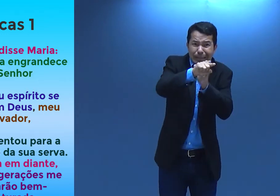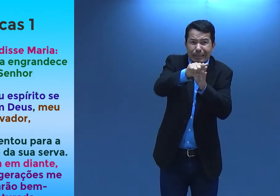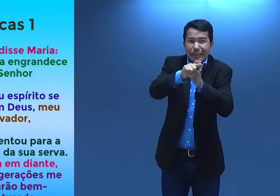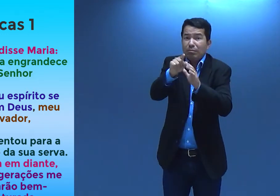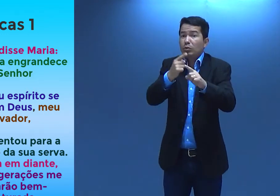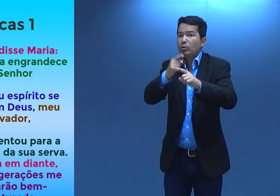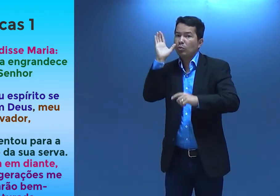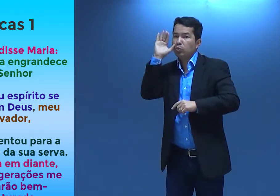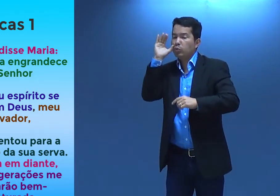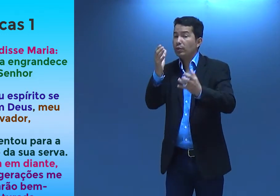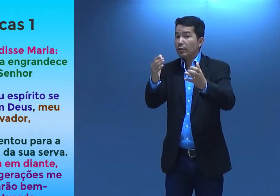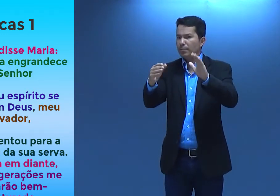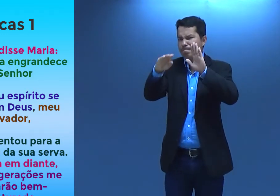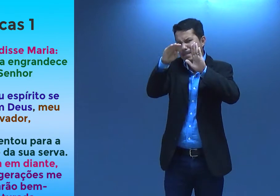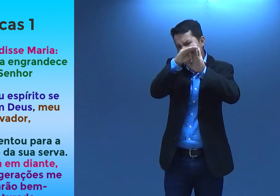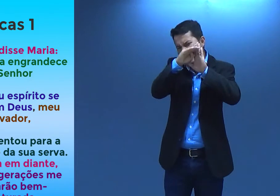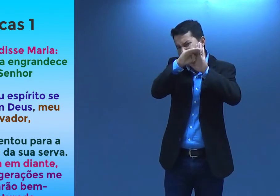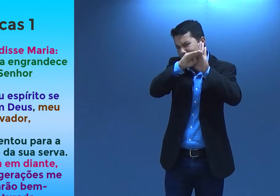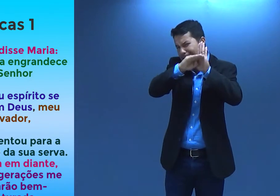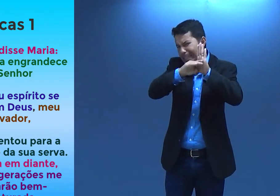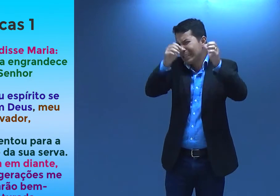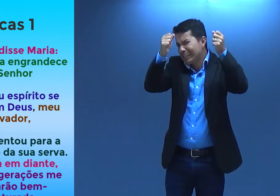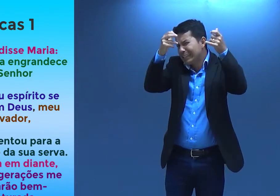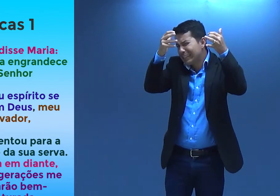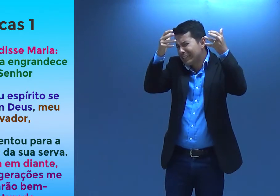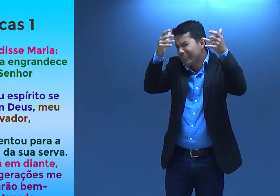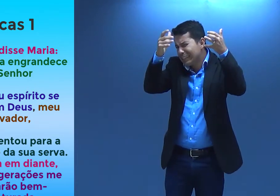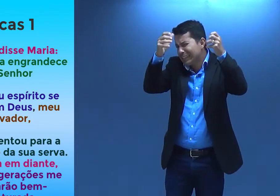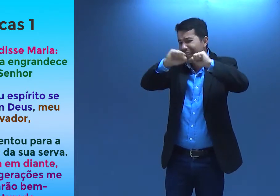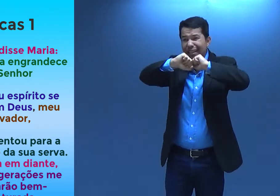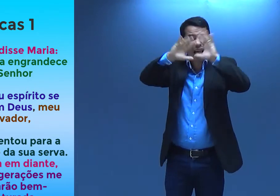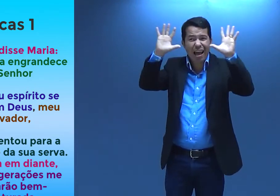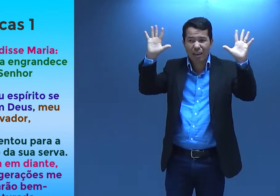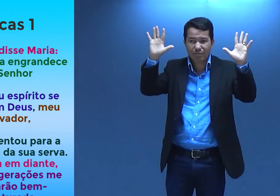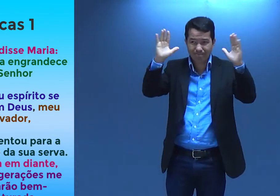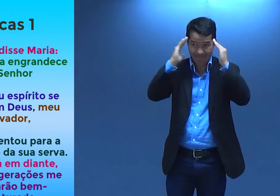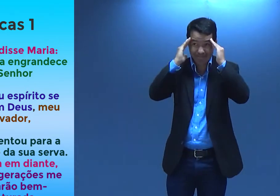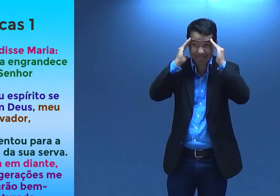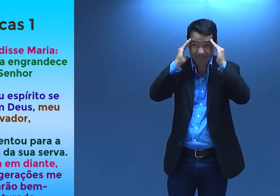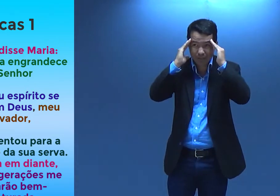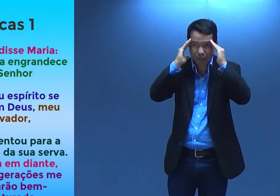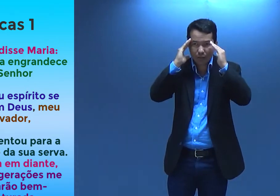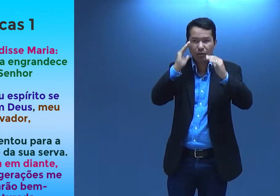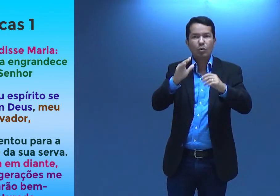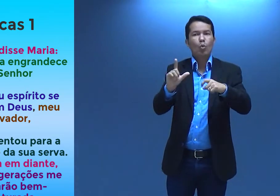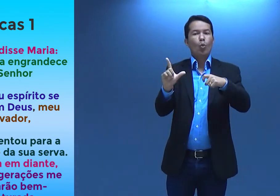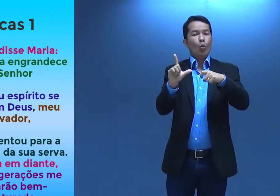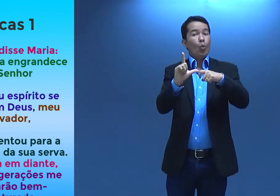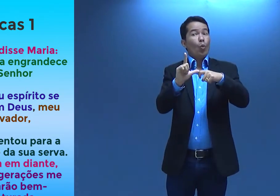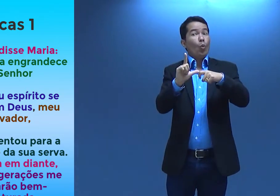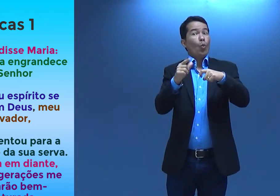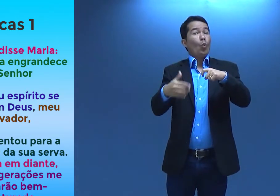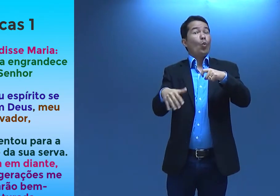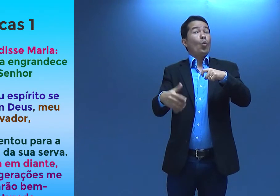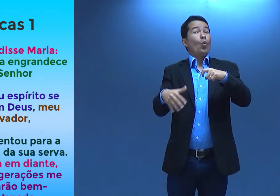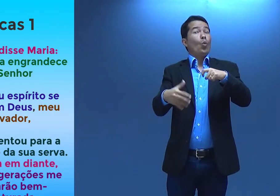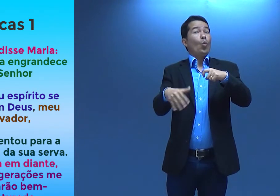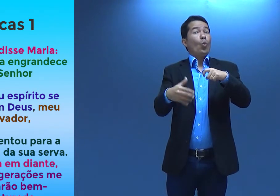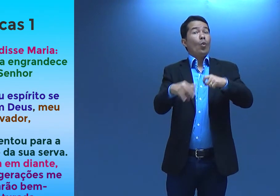perguntava sempre, porque ele era muito curioso. Ele queria saber tudo detalhadamente, entendeu? Então, Lucas,